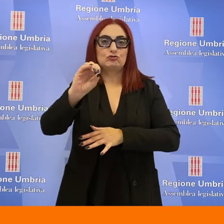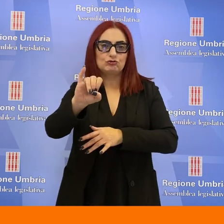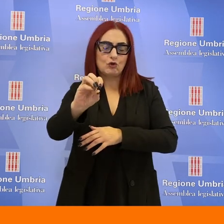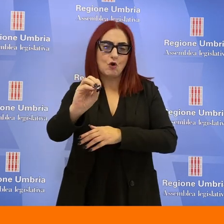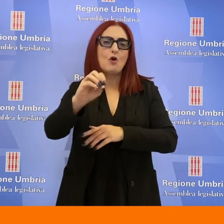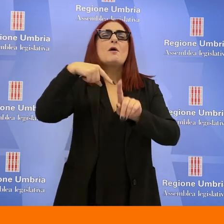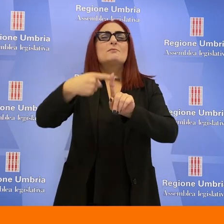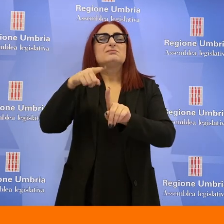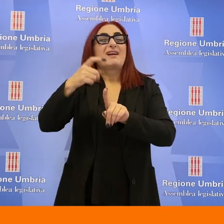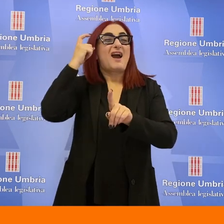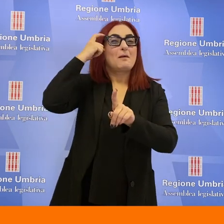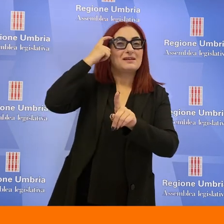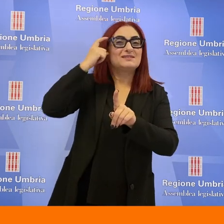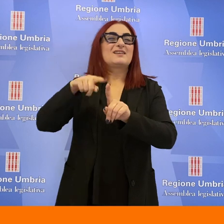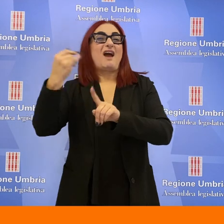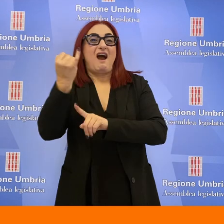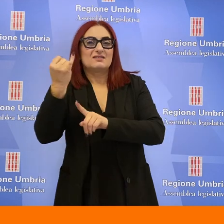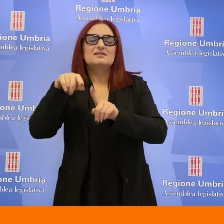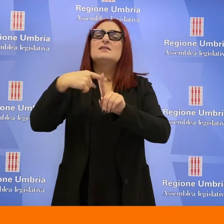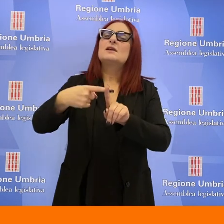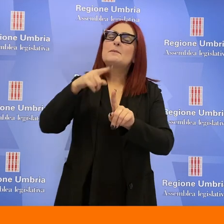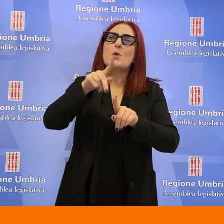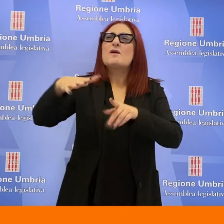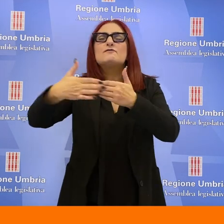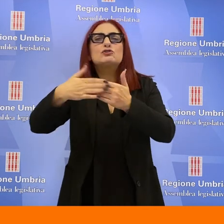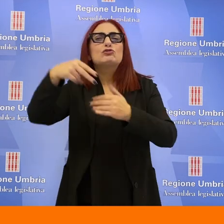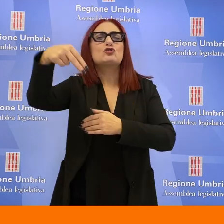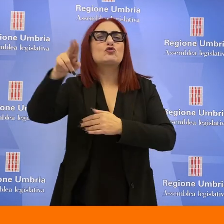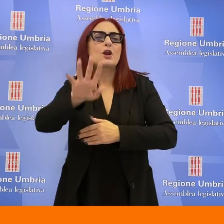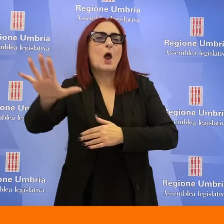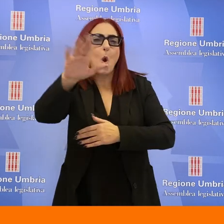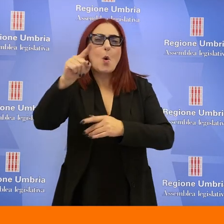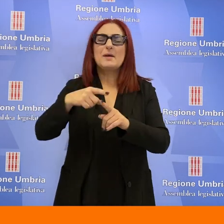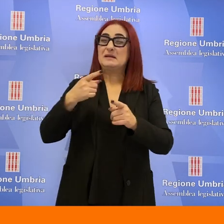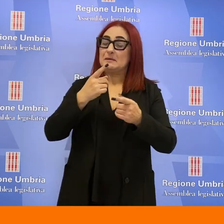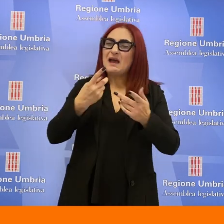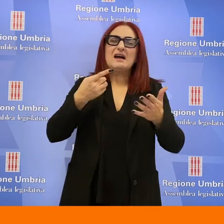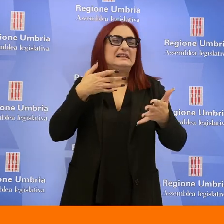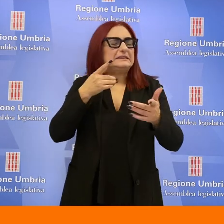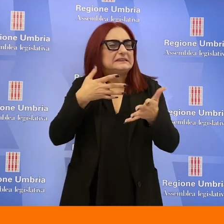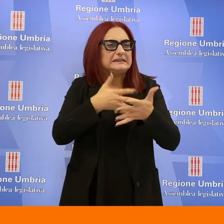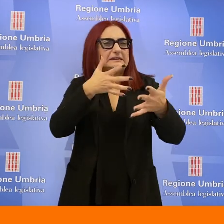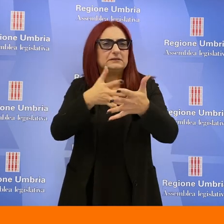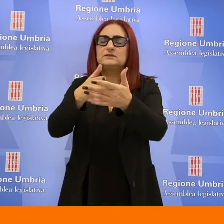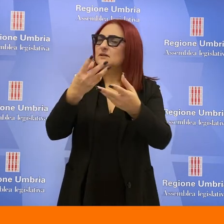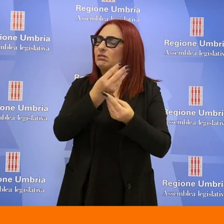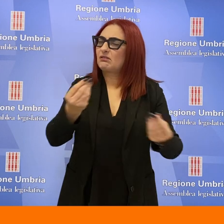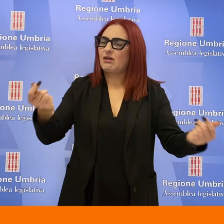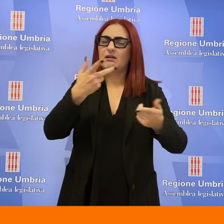Tescio tra Assisi e Bastia Umbra e nelle aree in prossimità di Nocera Umbra. Ma numerose criticità, ricorda